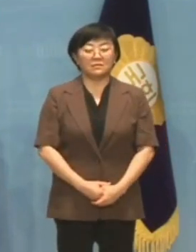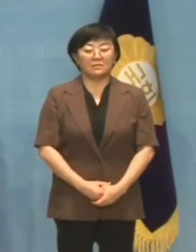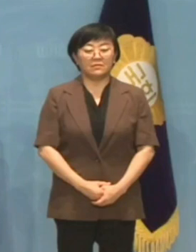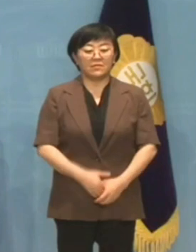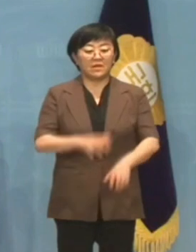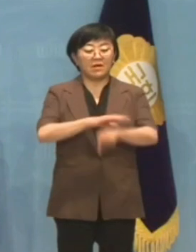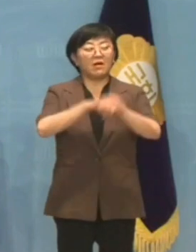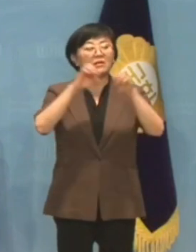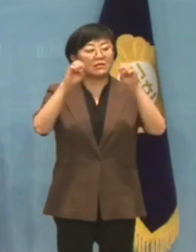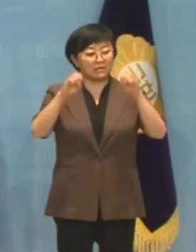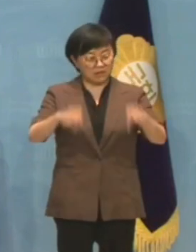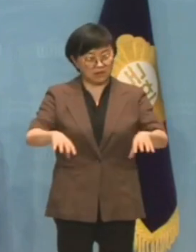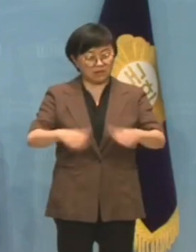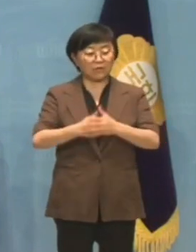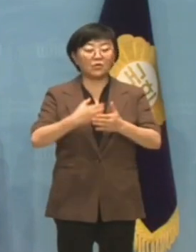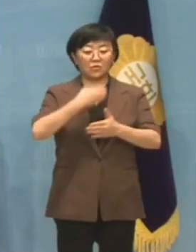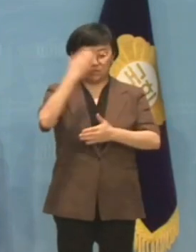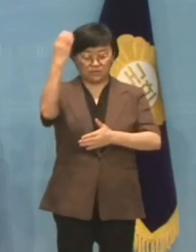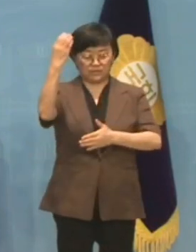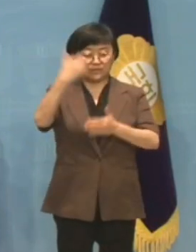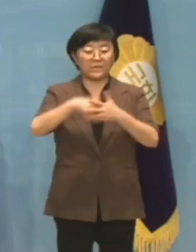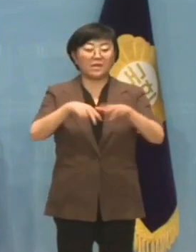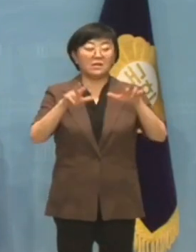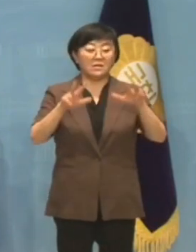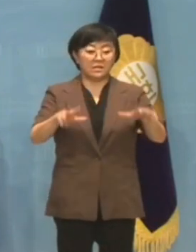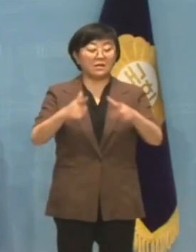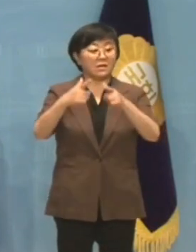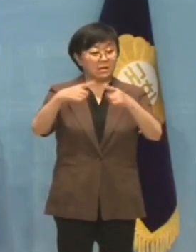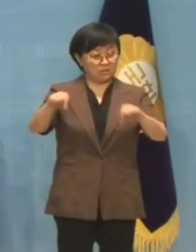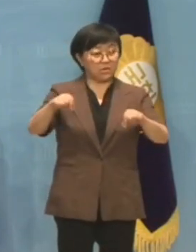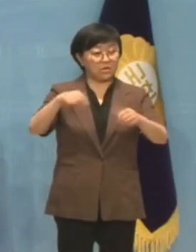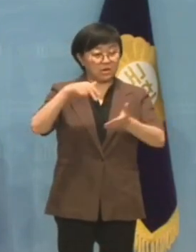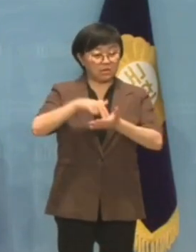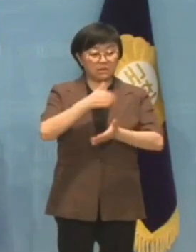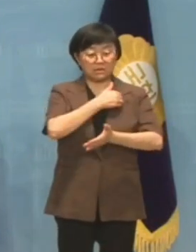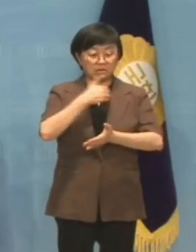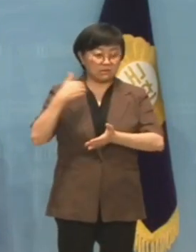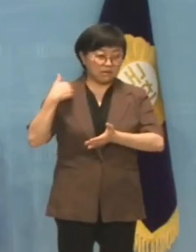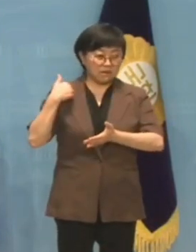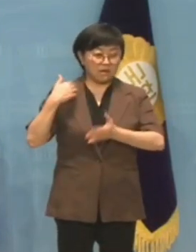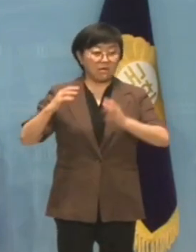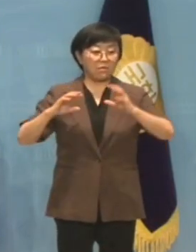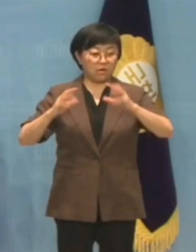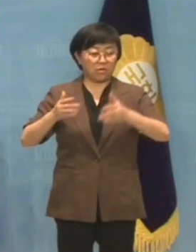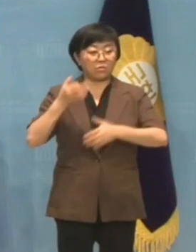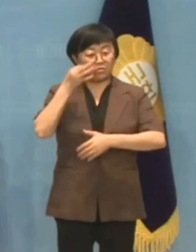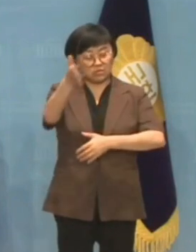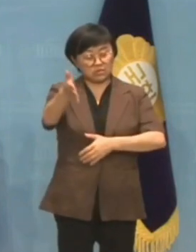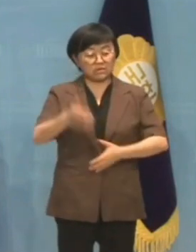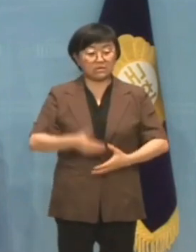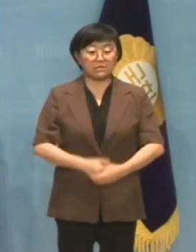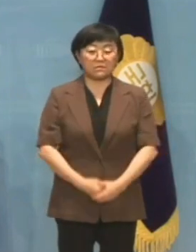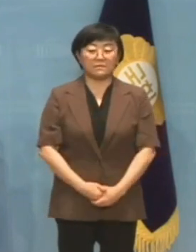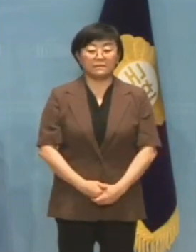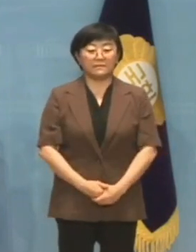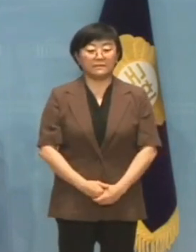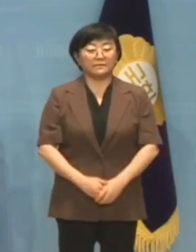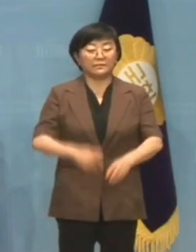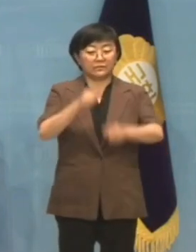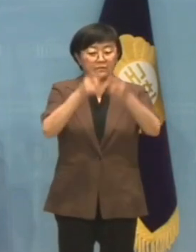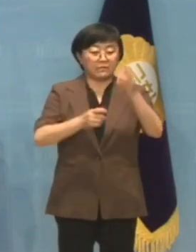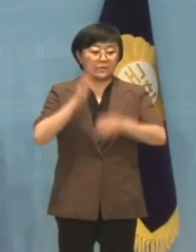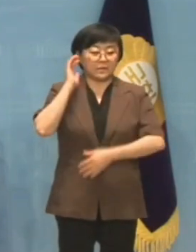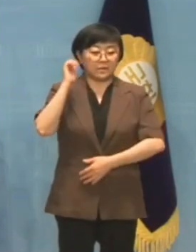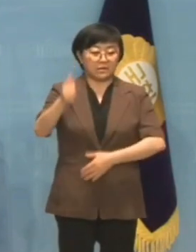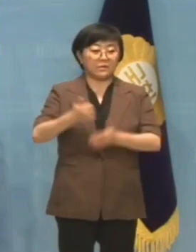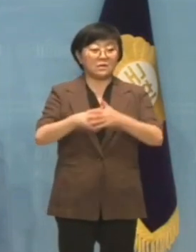헛된꾼 그만 꾸고 이제라도 일본 앞에 당당한 외교를 하십시오. 윤석열